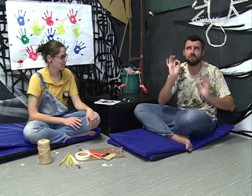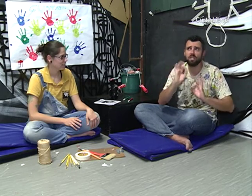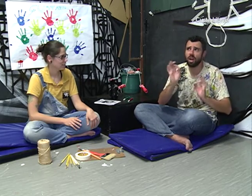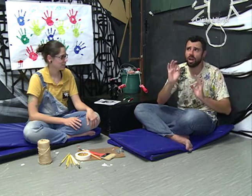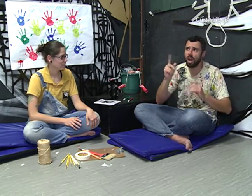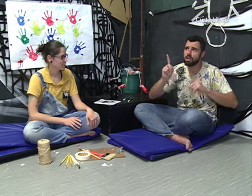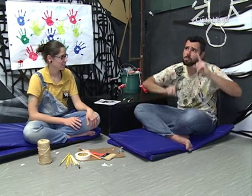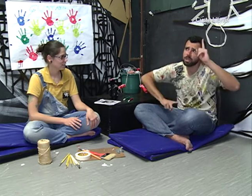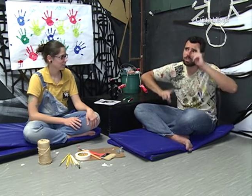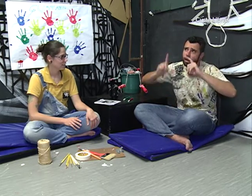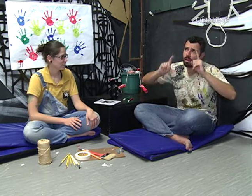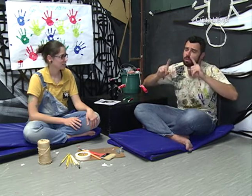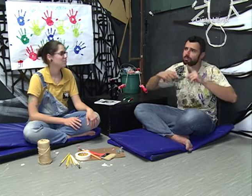E isso me emocionou.